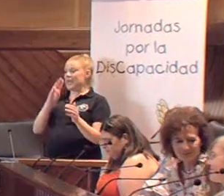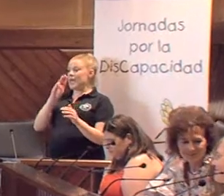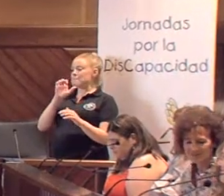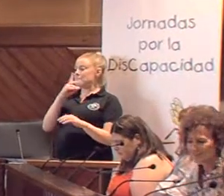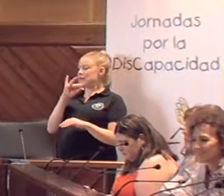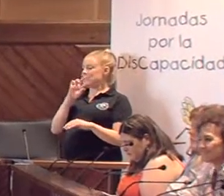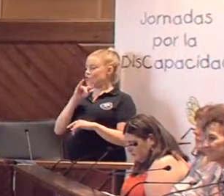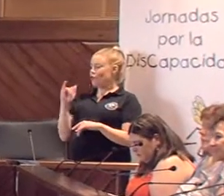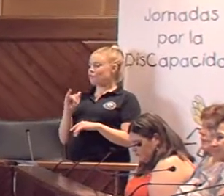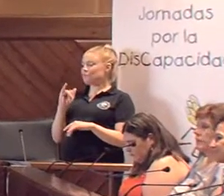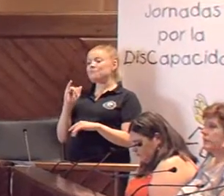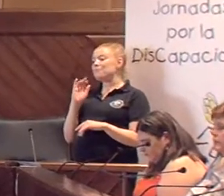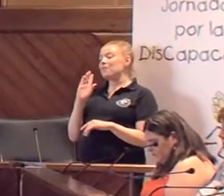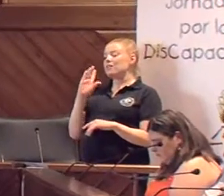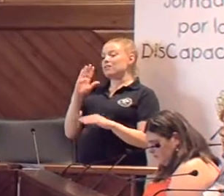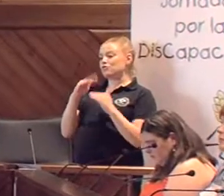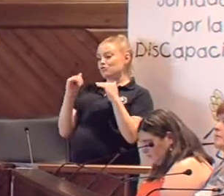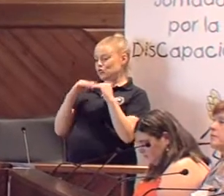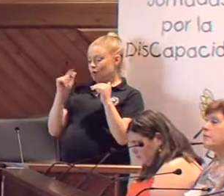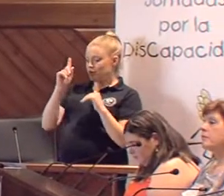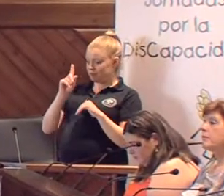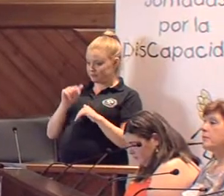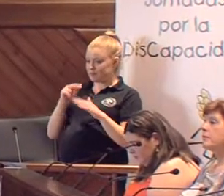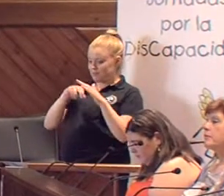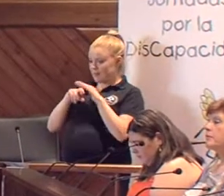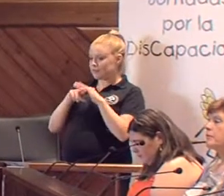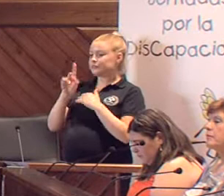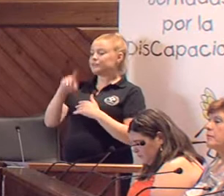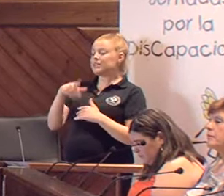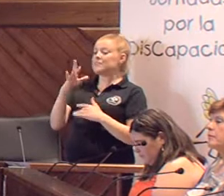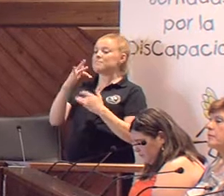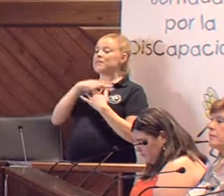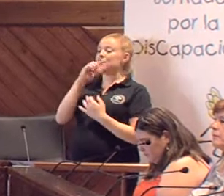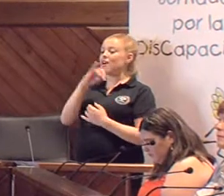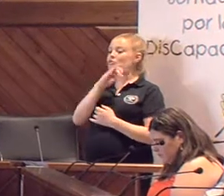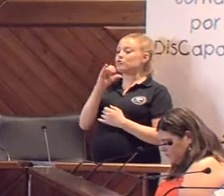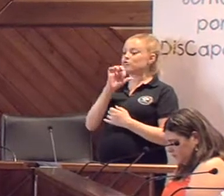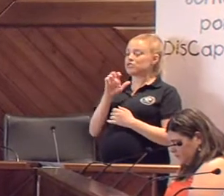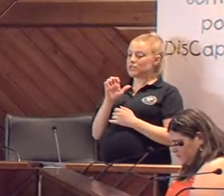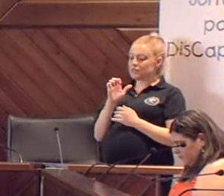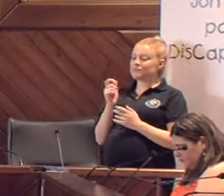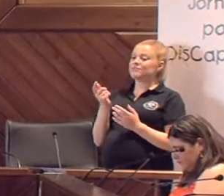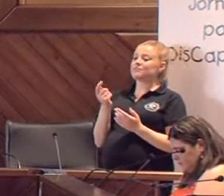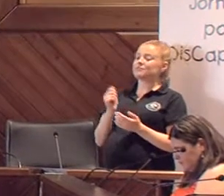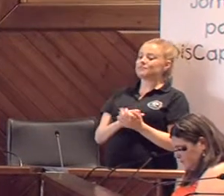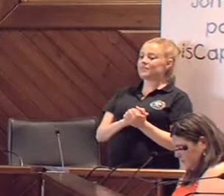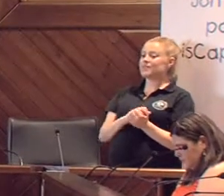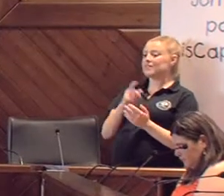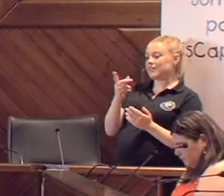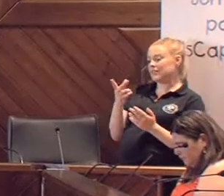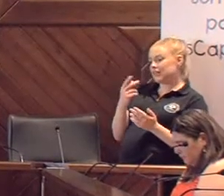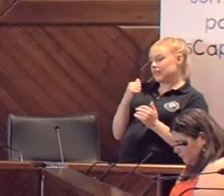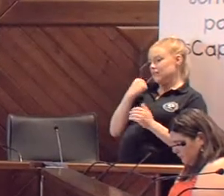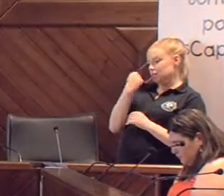Francisco Cabrera Cabello, que es usuario y autogestor, y María José Cepa, persona de apoyo del grupo de autogestor, cuando queráis.